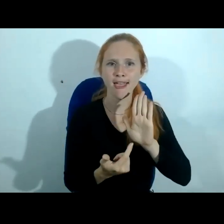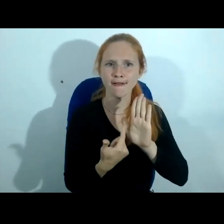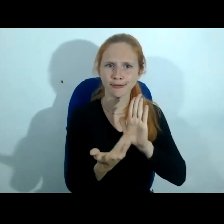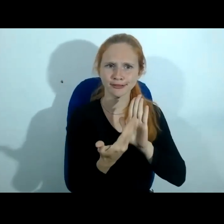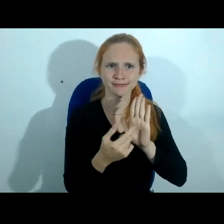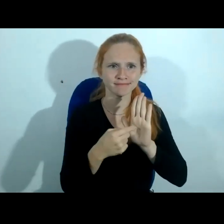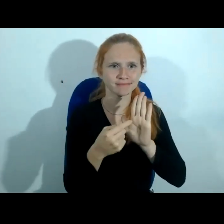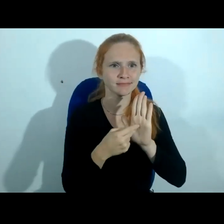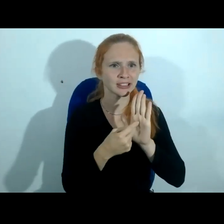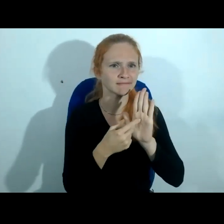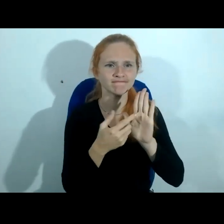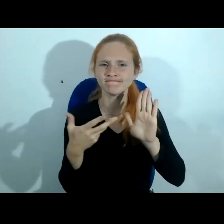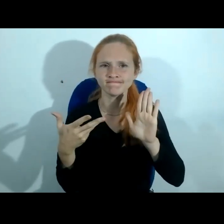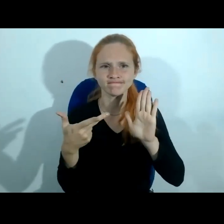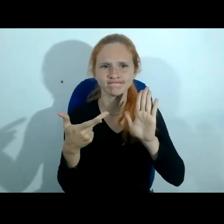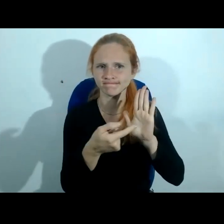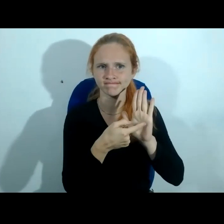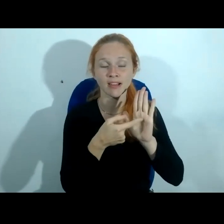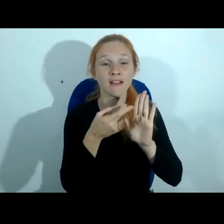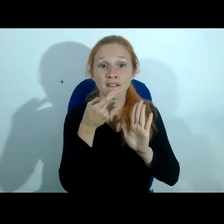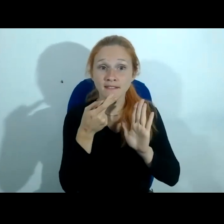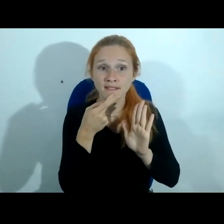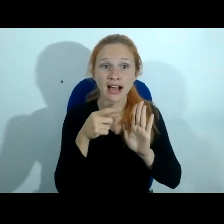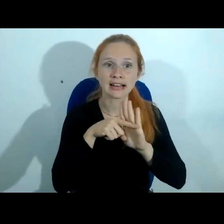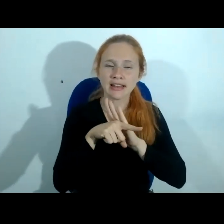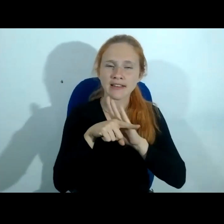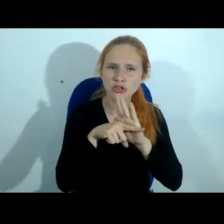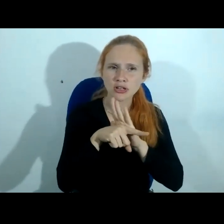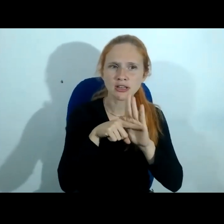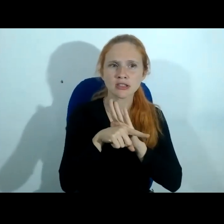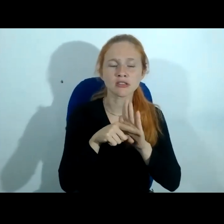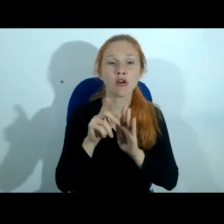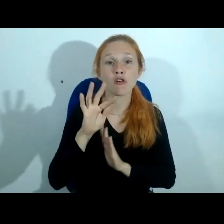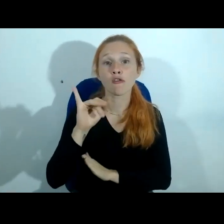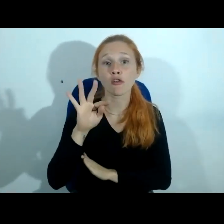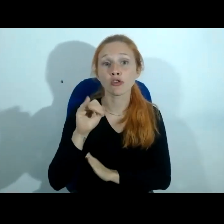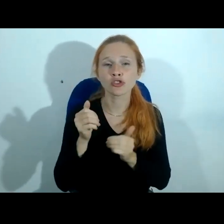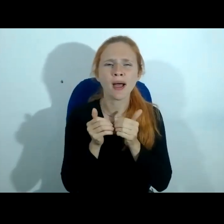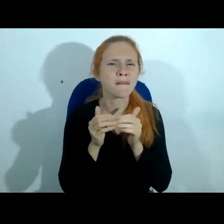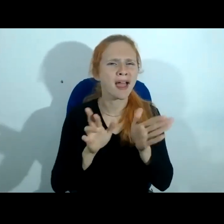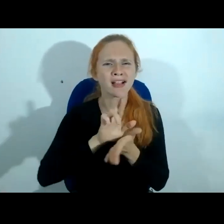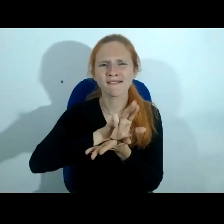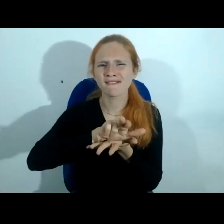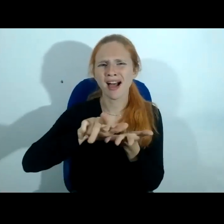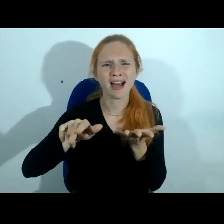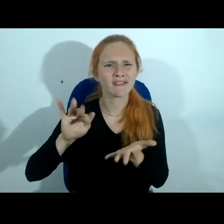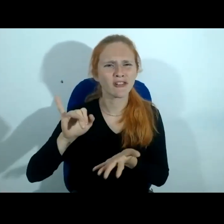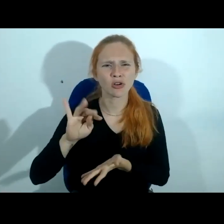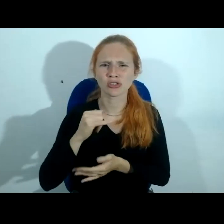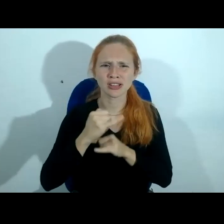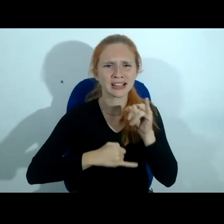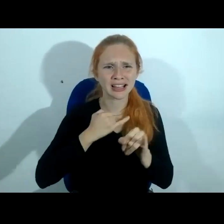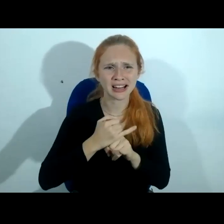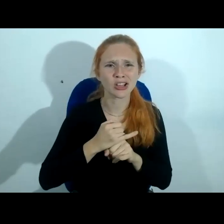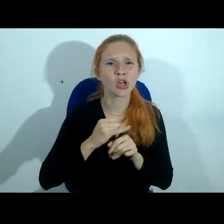verdadeiro deleite esse livro porque ele fala da investigação de fontes abertas nas mais diversas fontes da internet ele fala